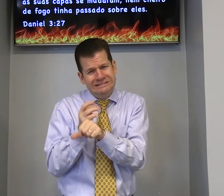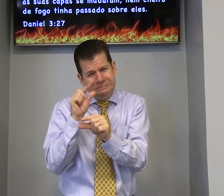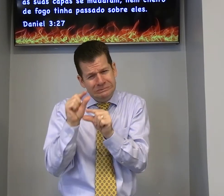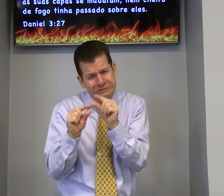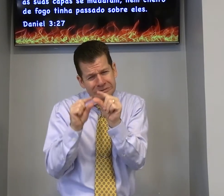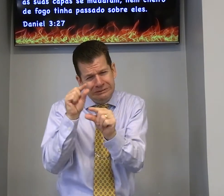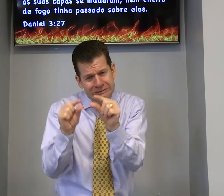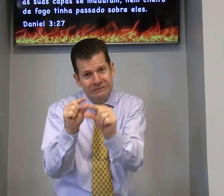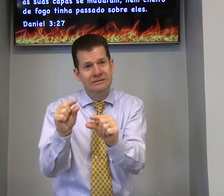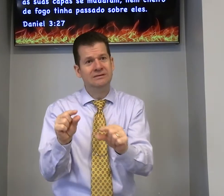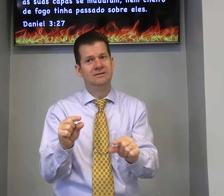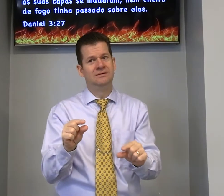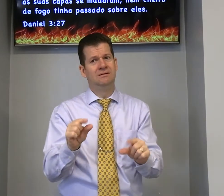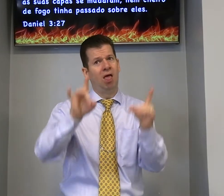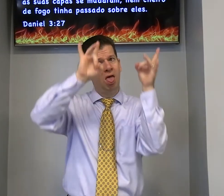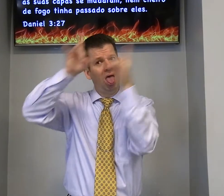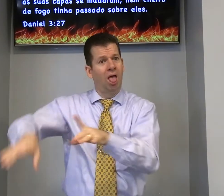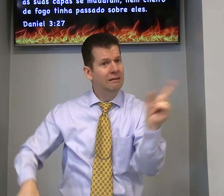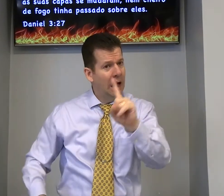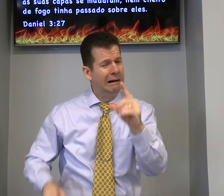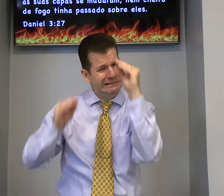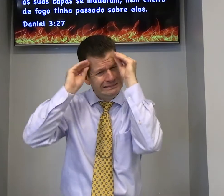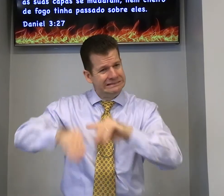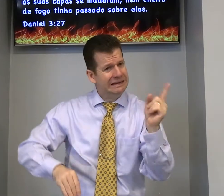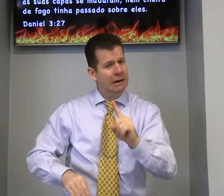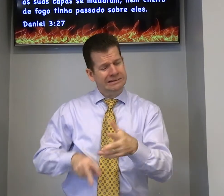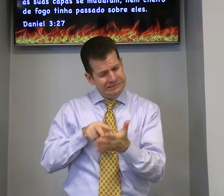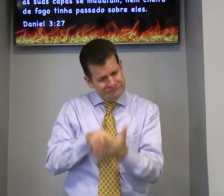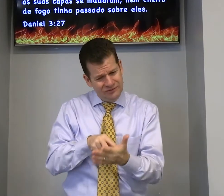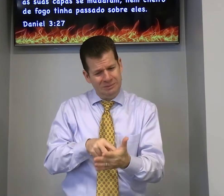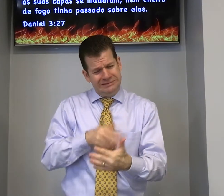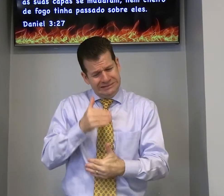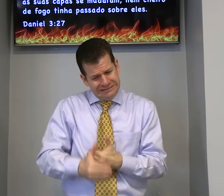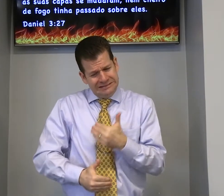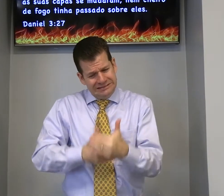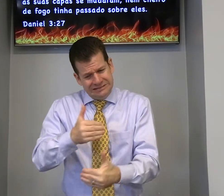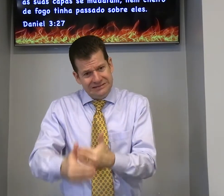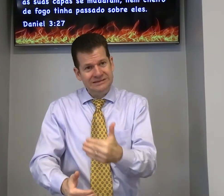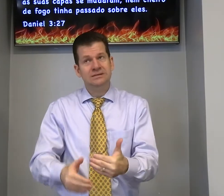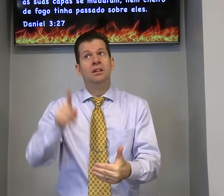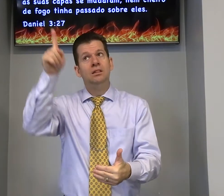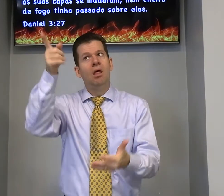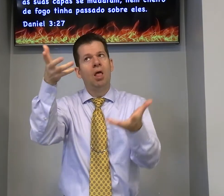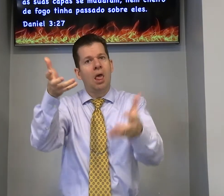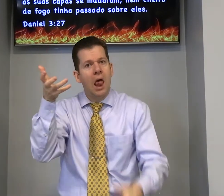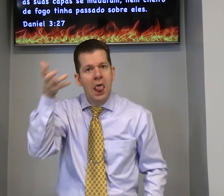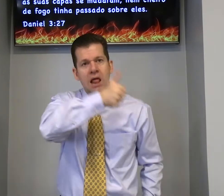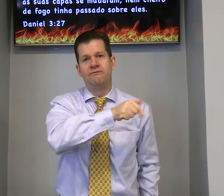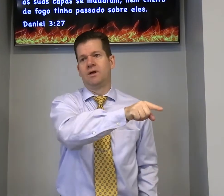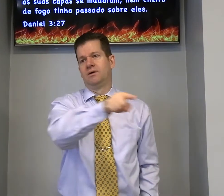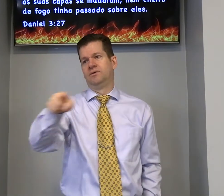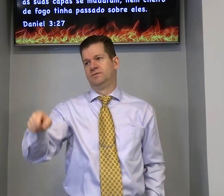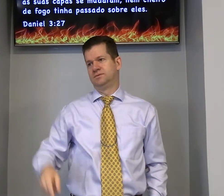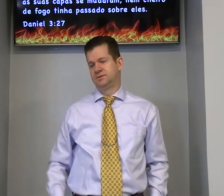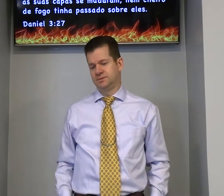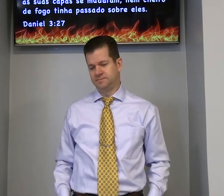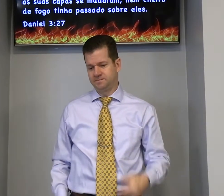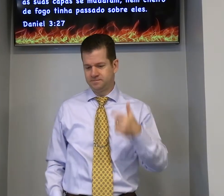precisa aguentar firme paciência não desanime não fica firme e Deus quer lidar você